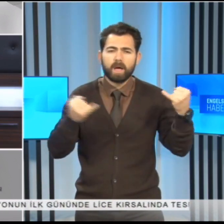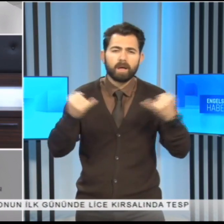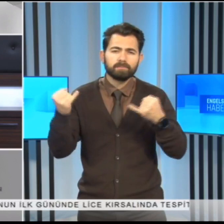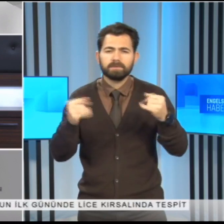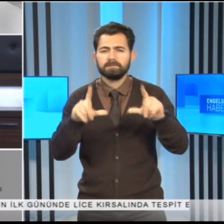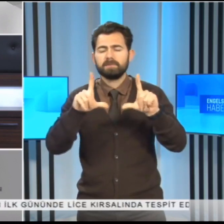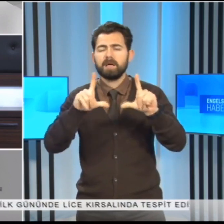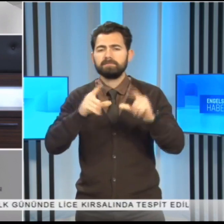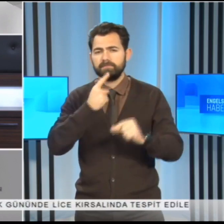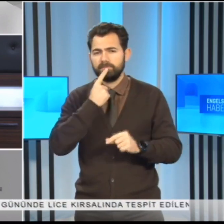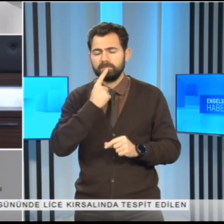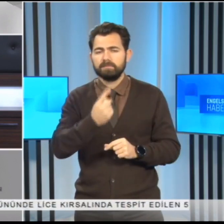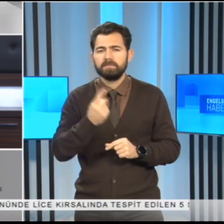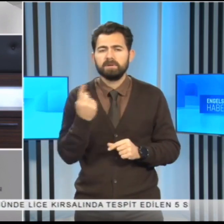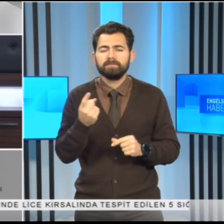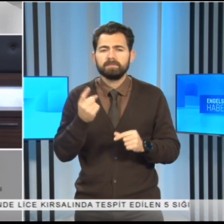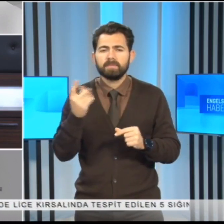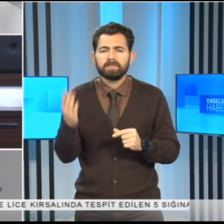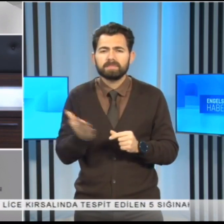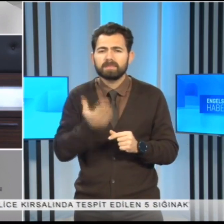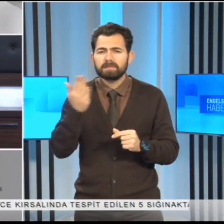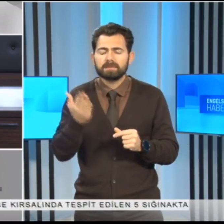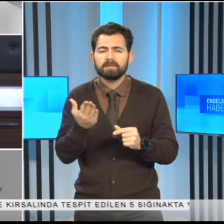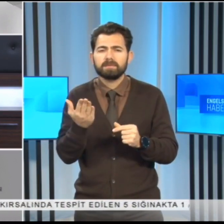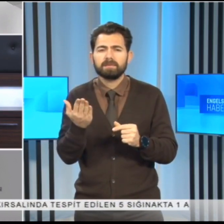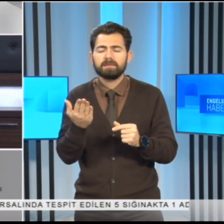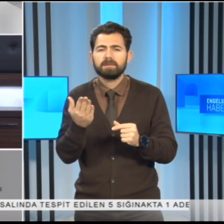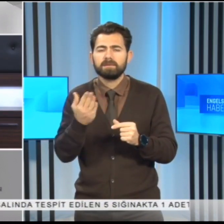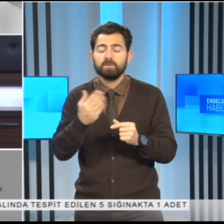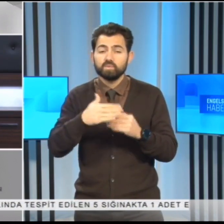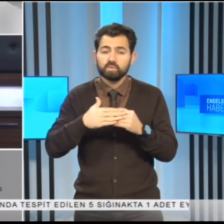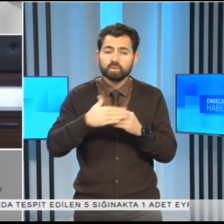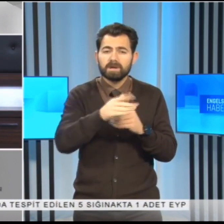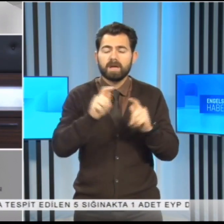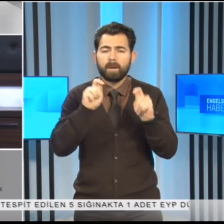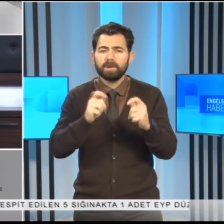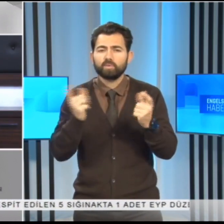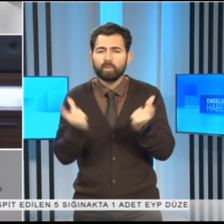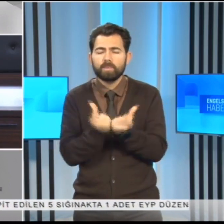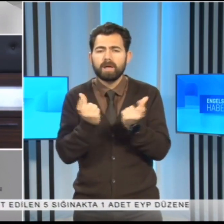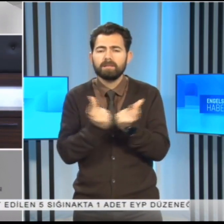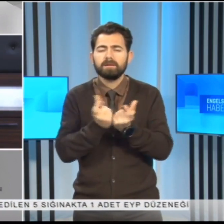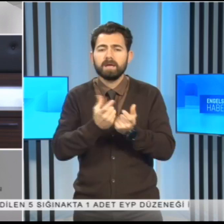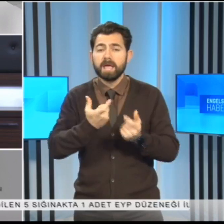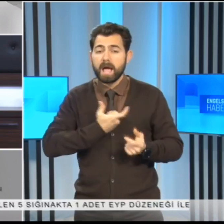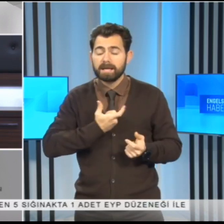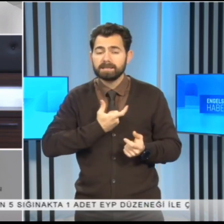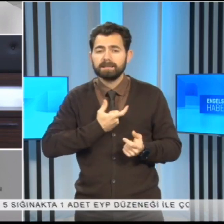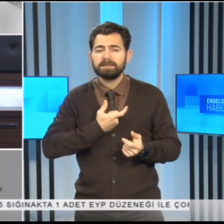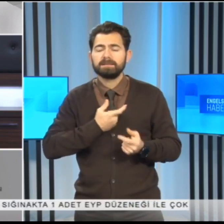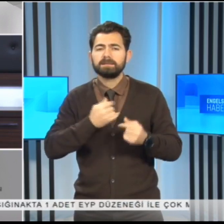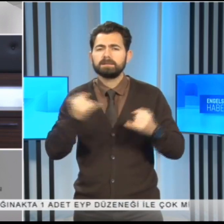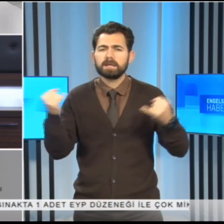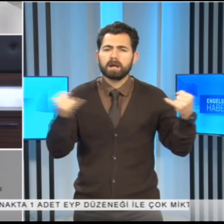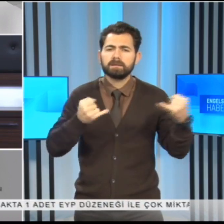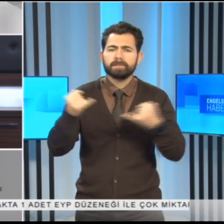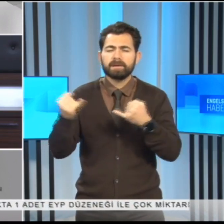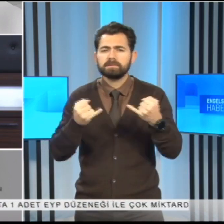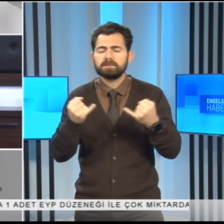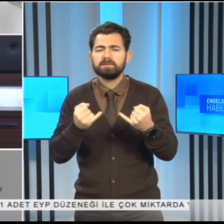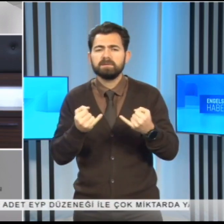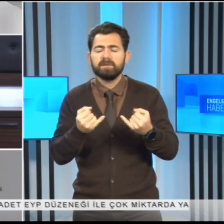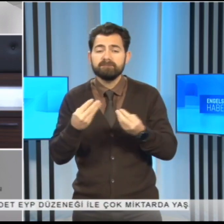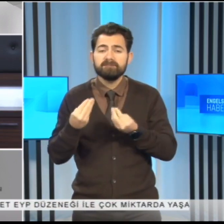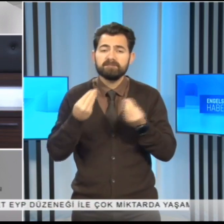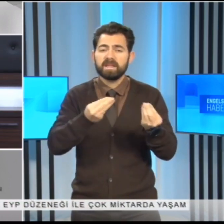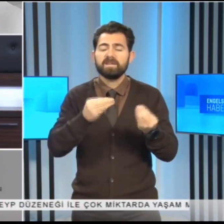gerektiğini ifade ederek, daha sık yapılacak toplantılarda yasanın tartışılmasının sağlayacağı